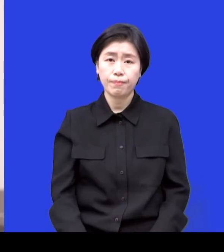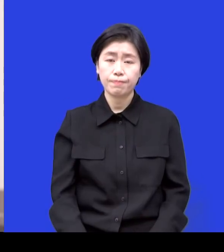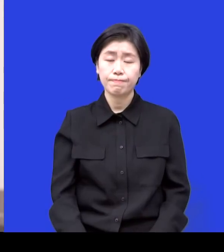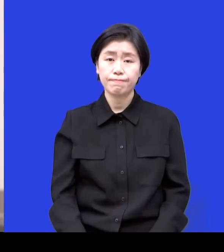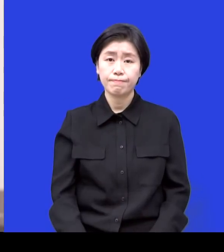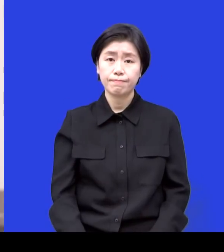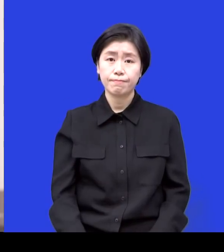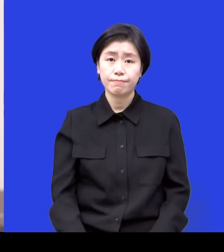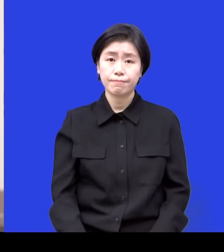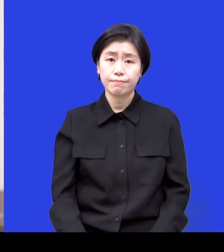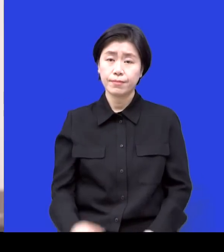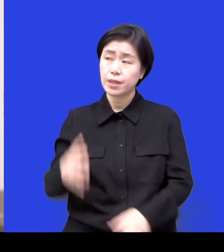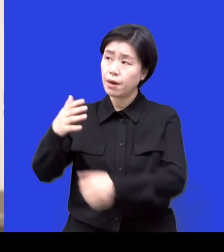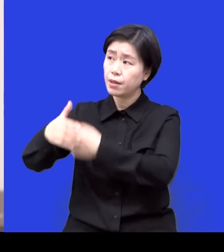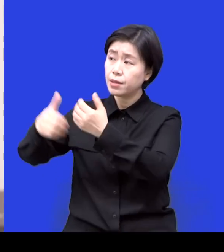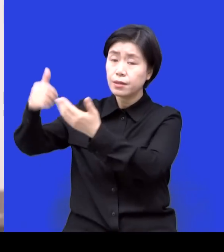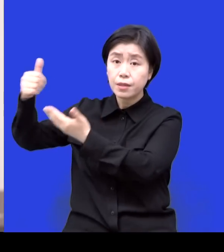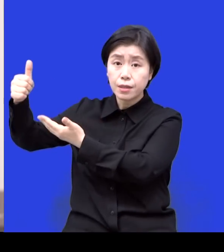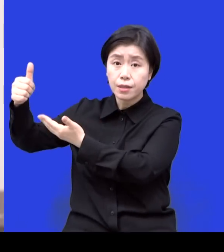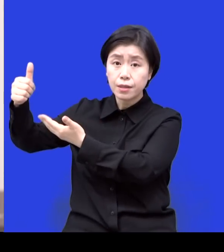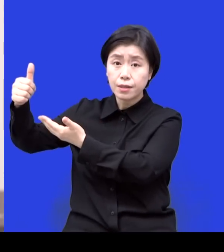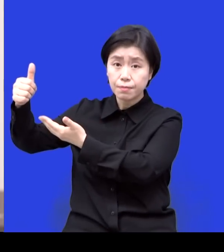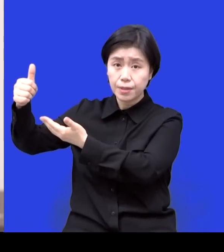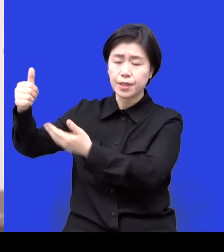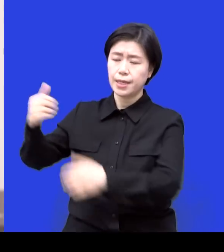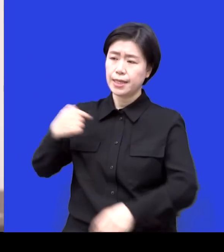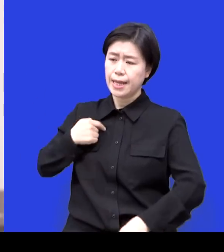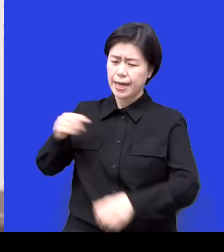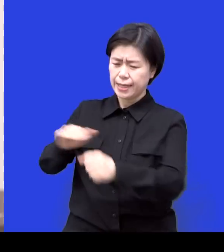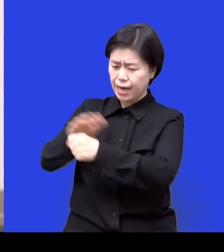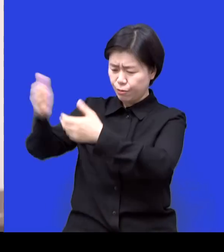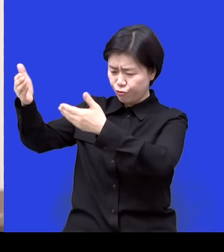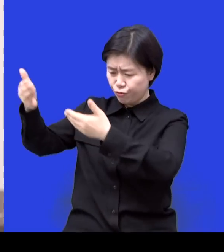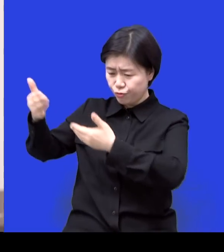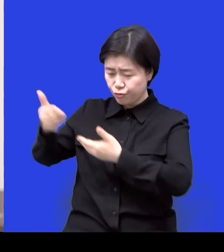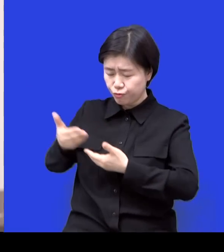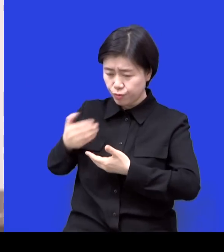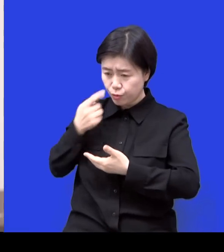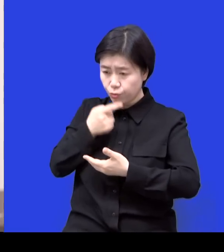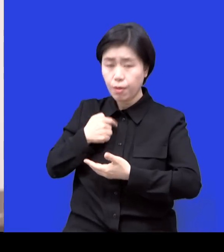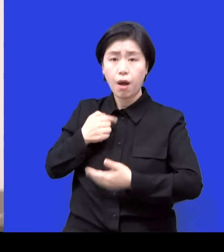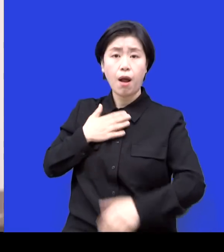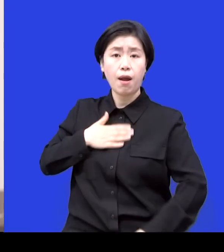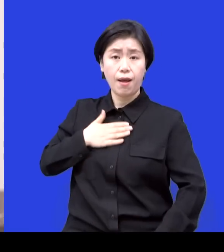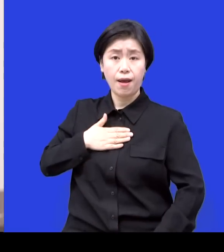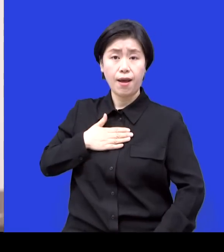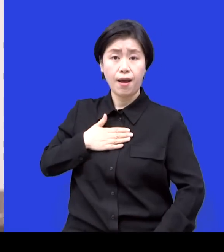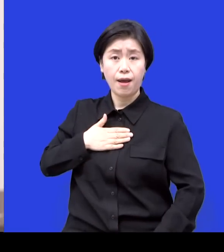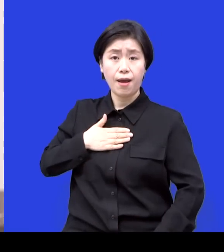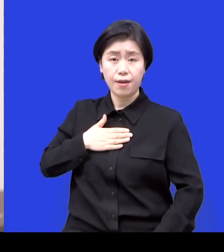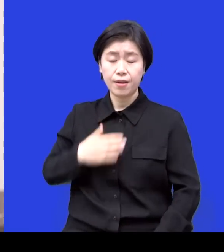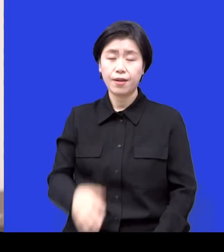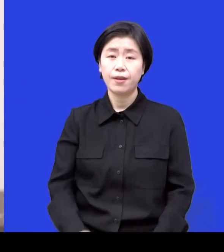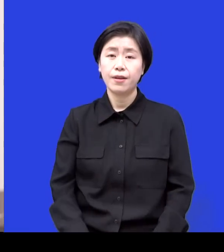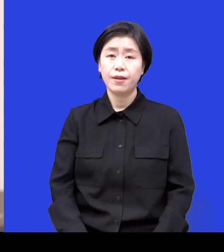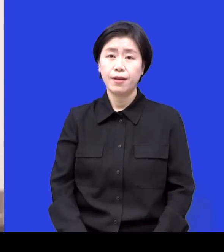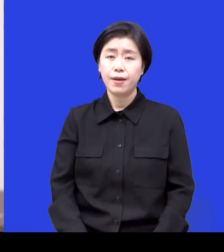하나님이 나를 그렇게 사랑하시는 걸 내가 알고 그 사랑의 기쁨을 느끼고 내가